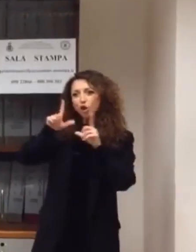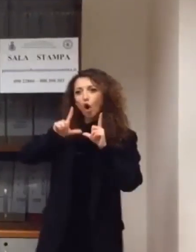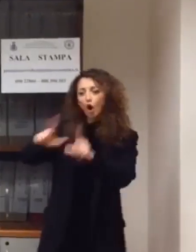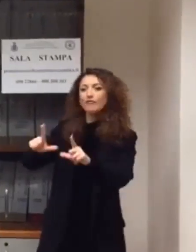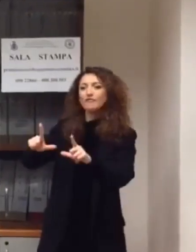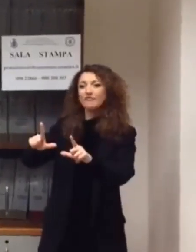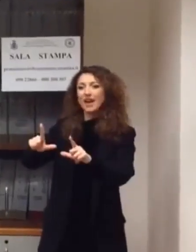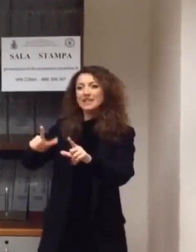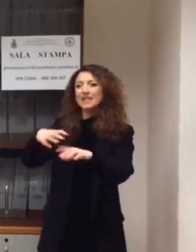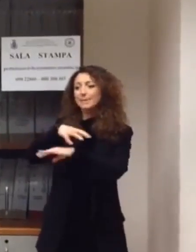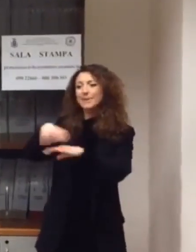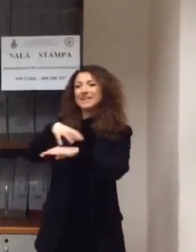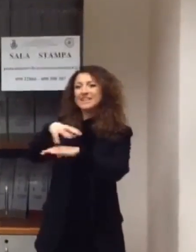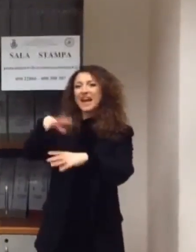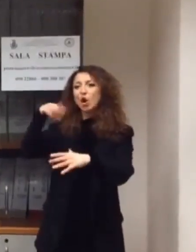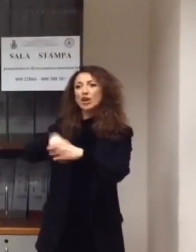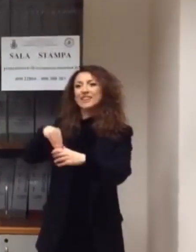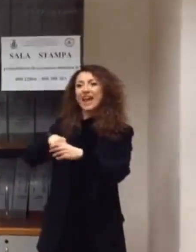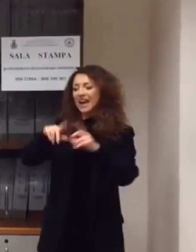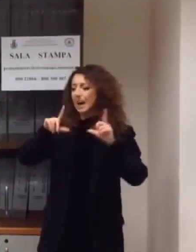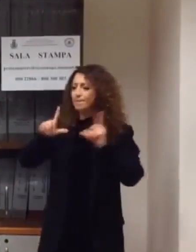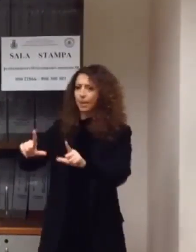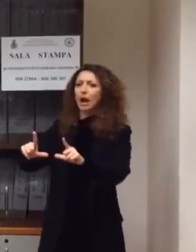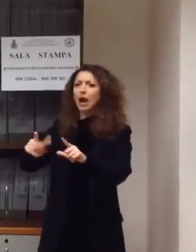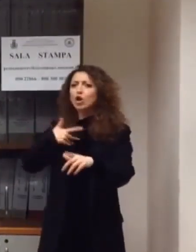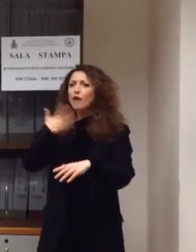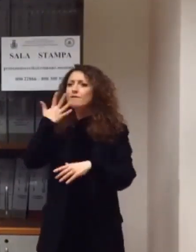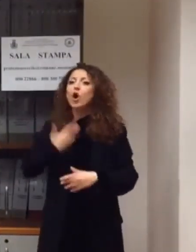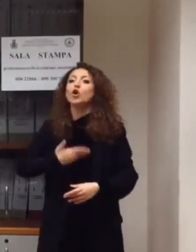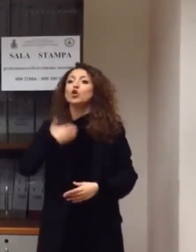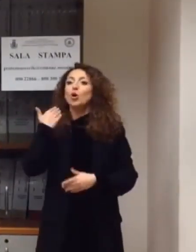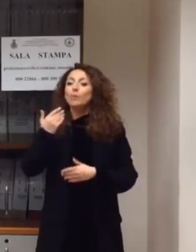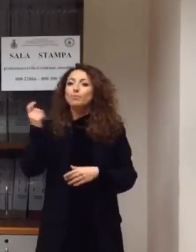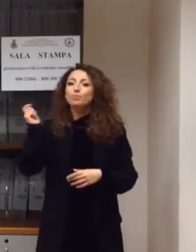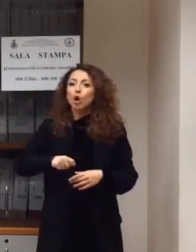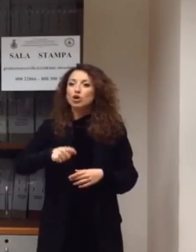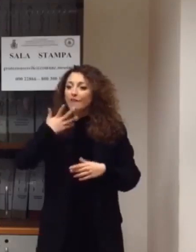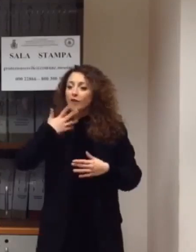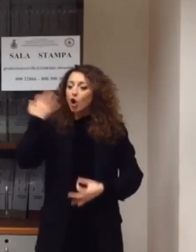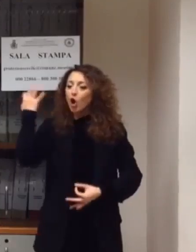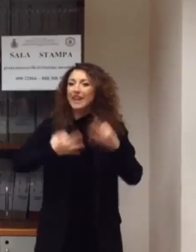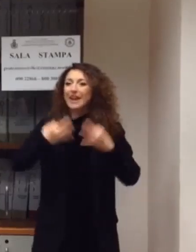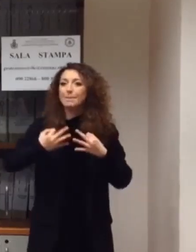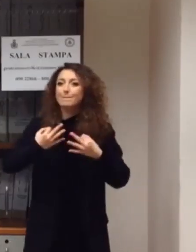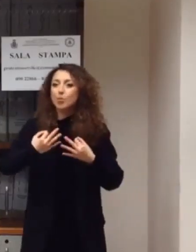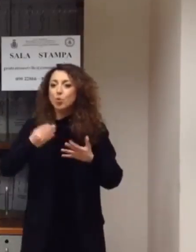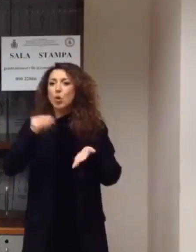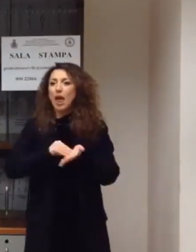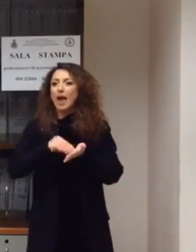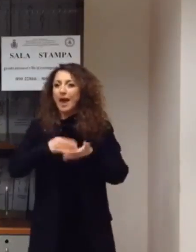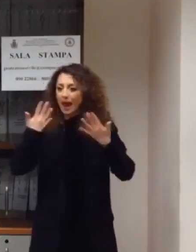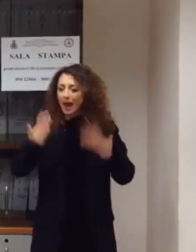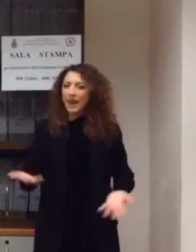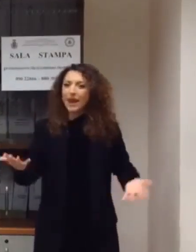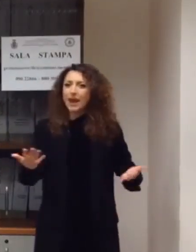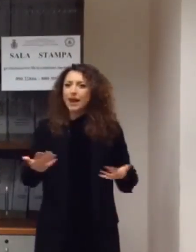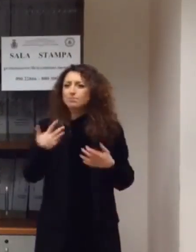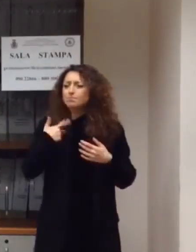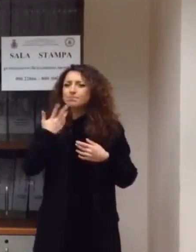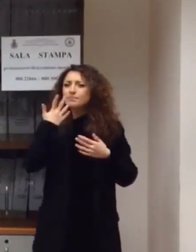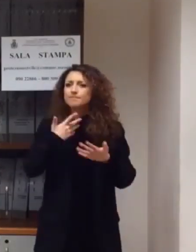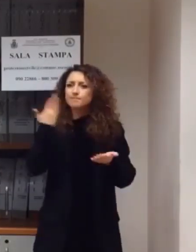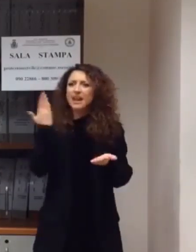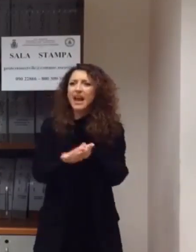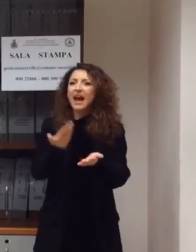del Ministero degli Interni. Io voglio essere portato in un tribunale per portare quelle che sono le